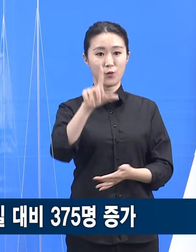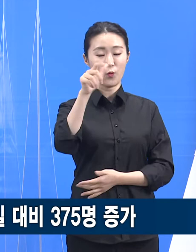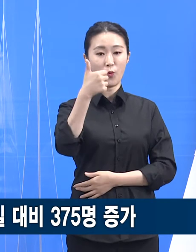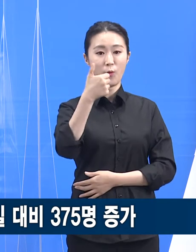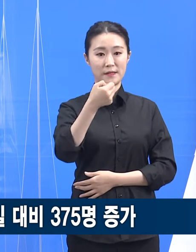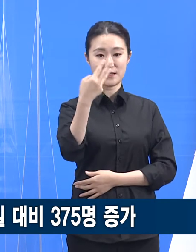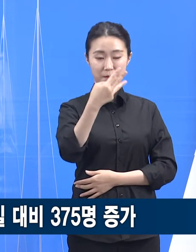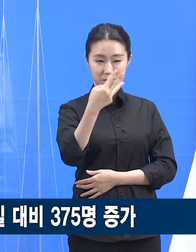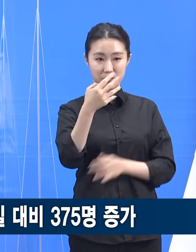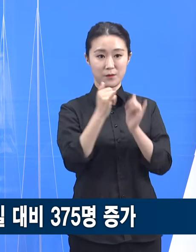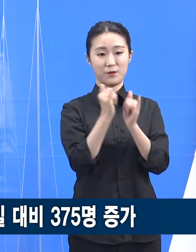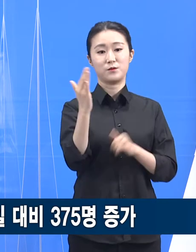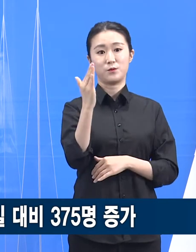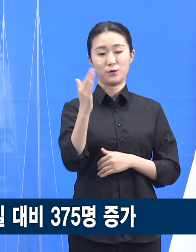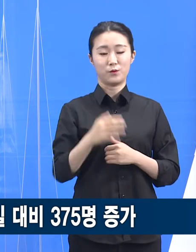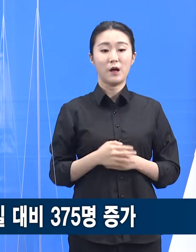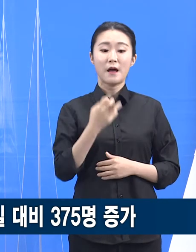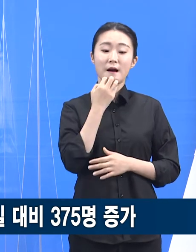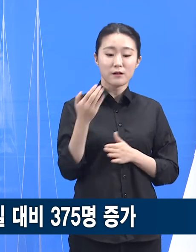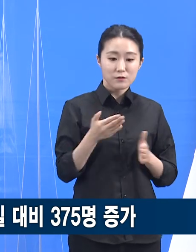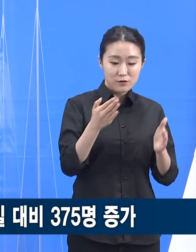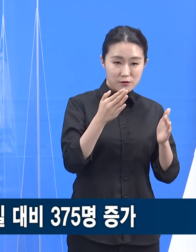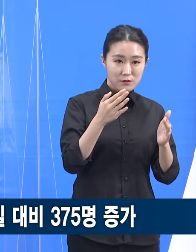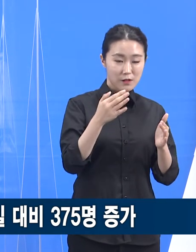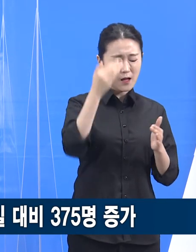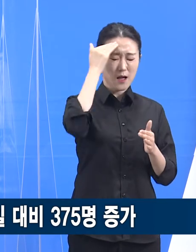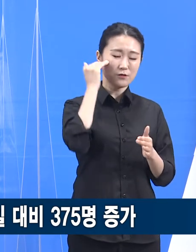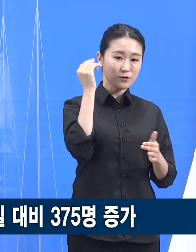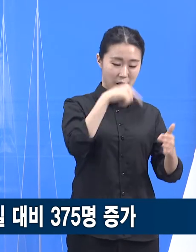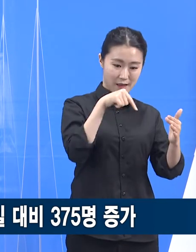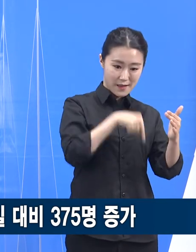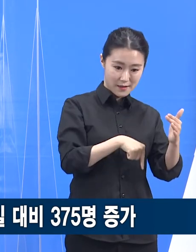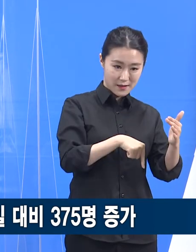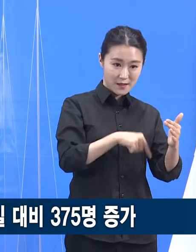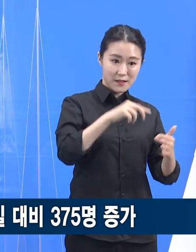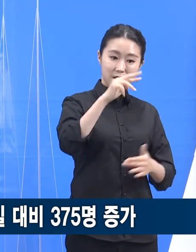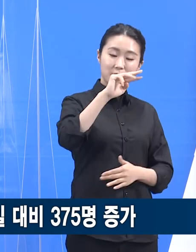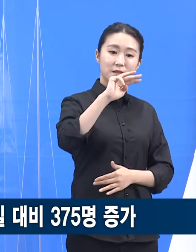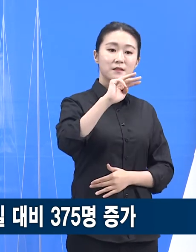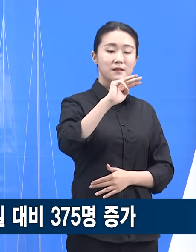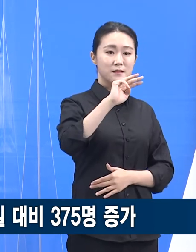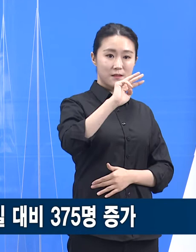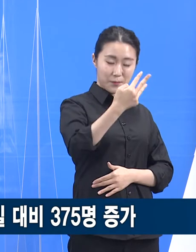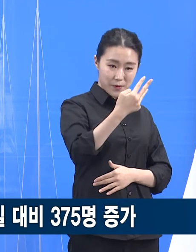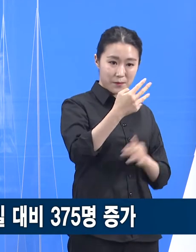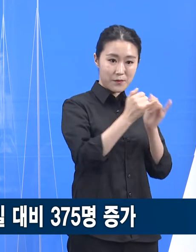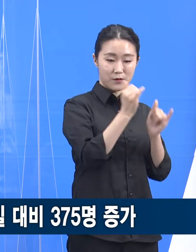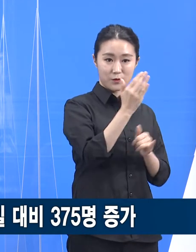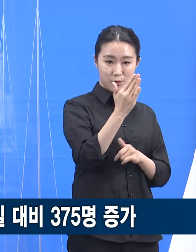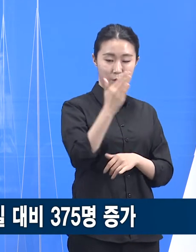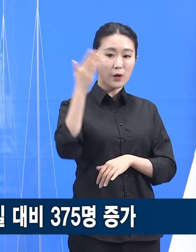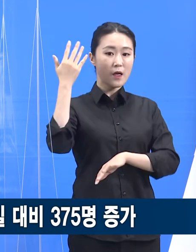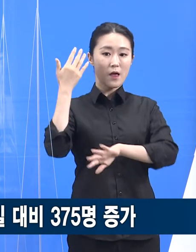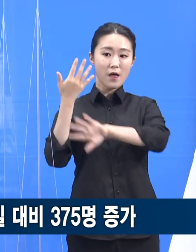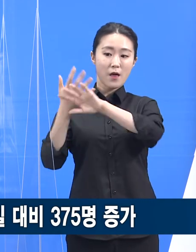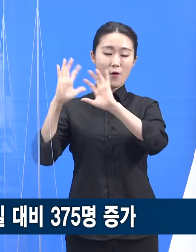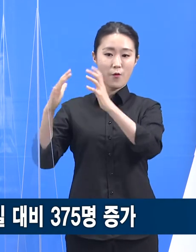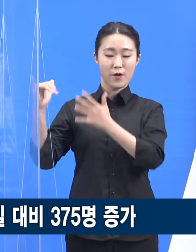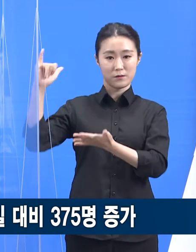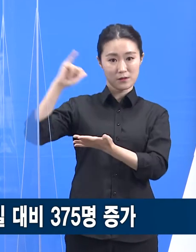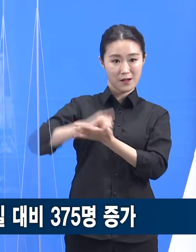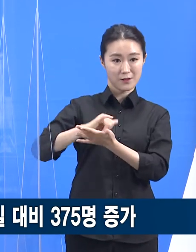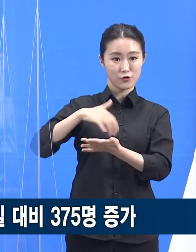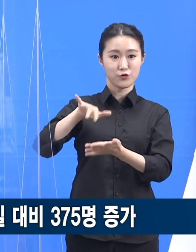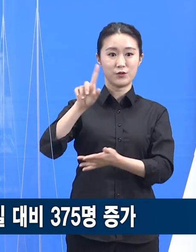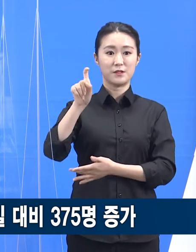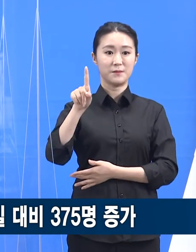국내 발생이 364명이며 해외 유입이 11명입니다. 지난주 도내 발생 확진자